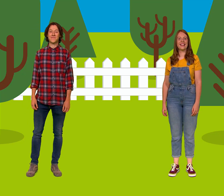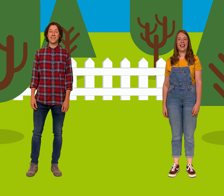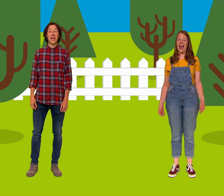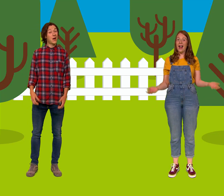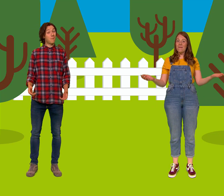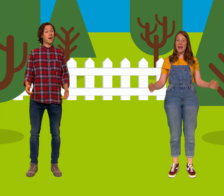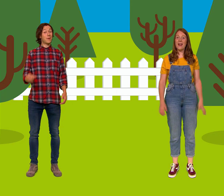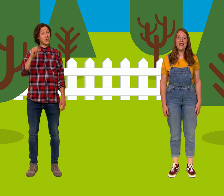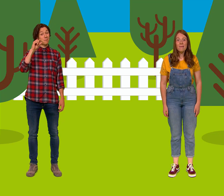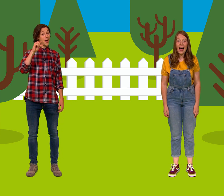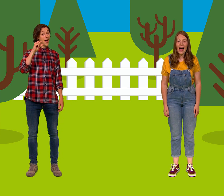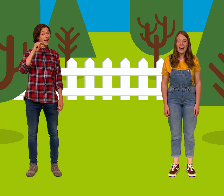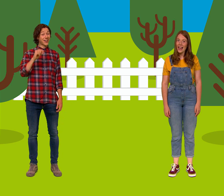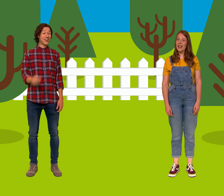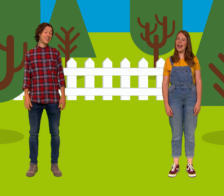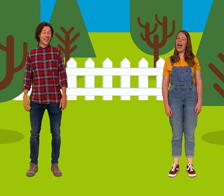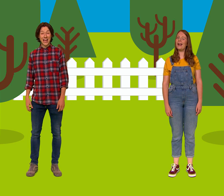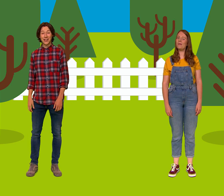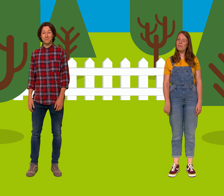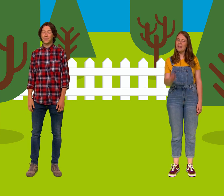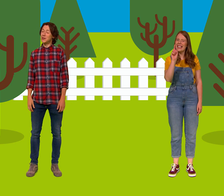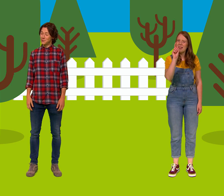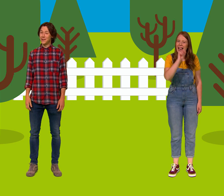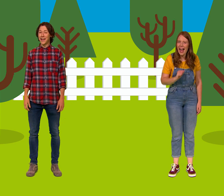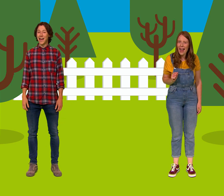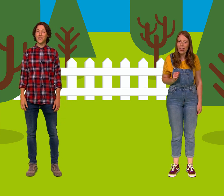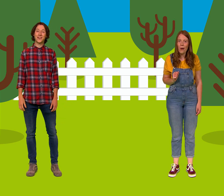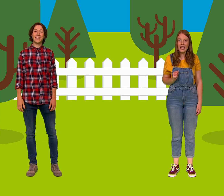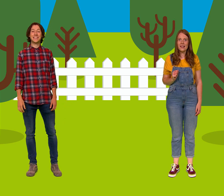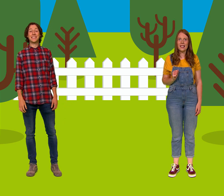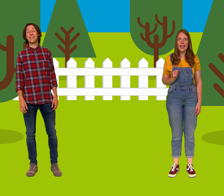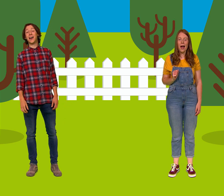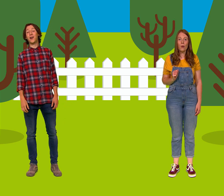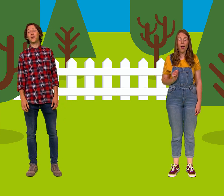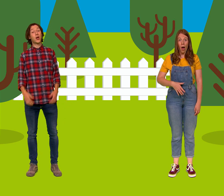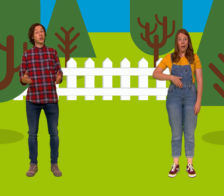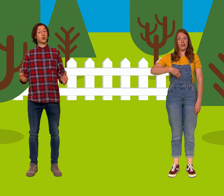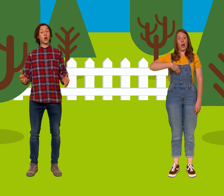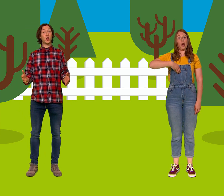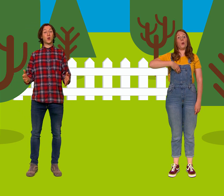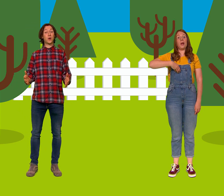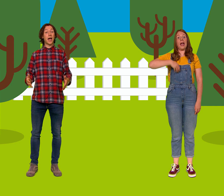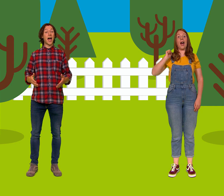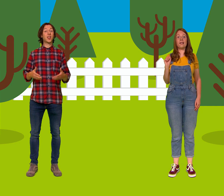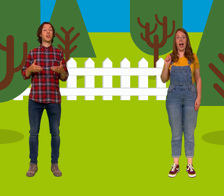Mae pethau bach yn helpu dwi'n addo i ti nawr Sylwi ar dy